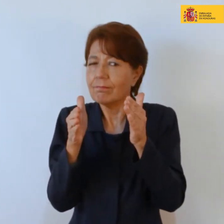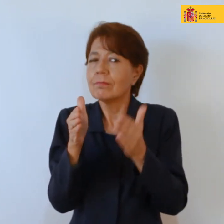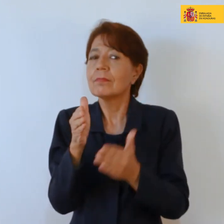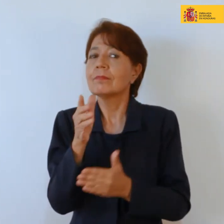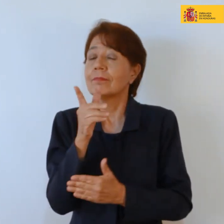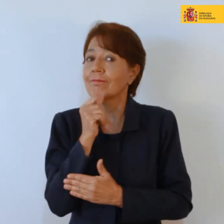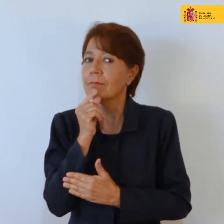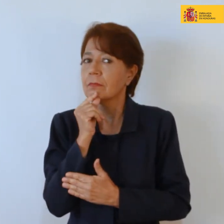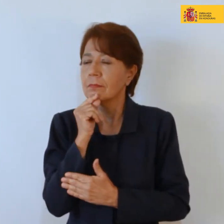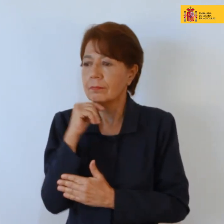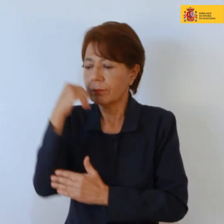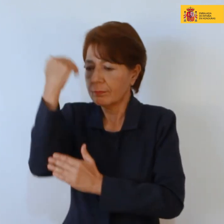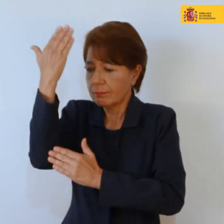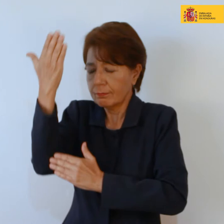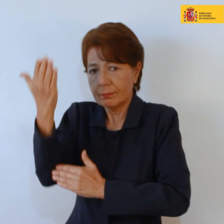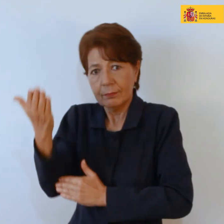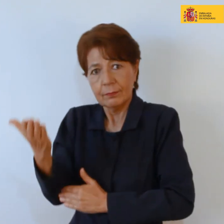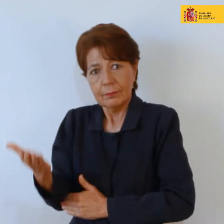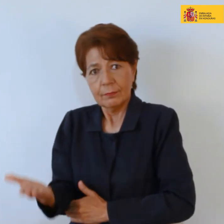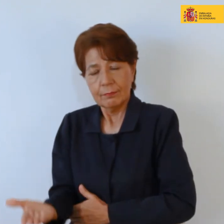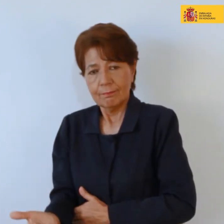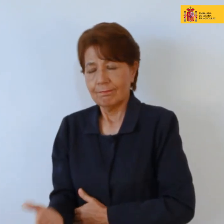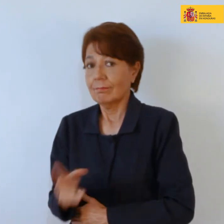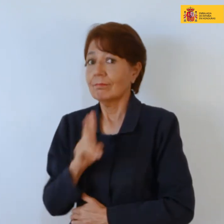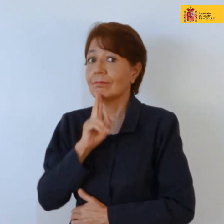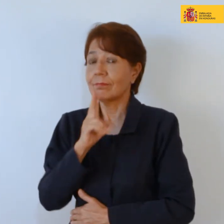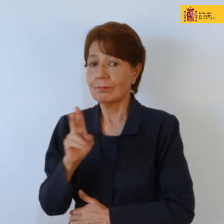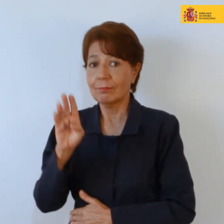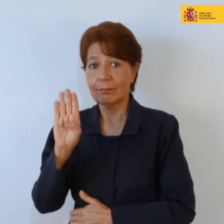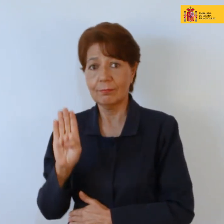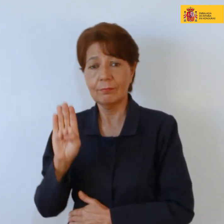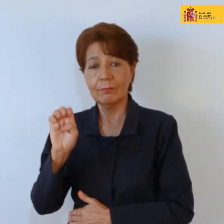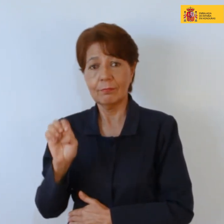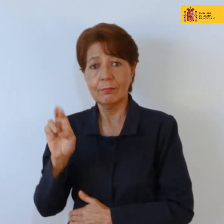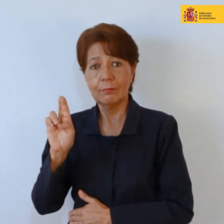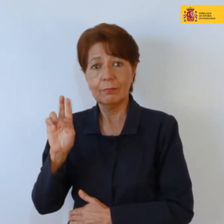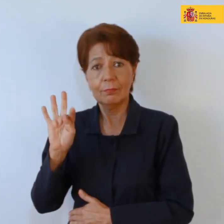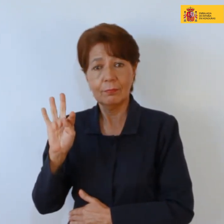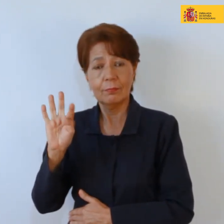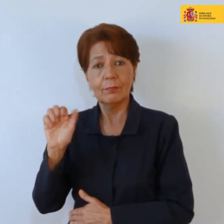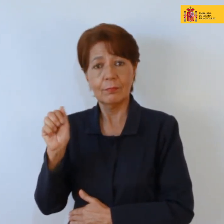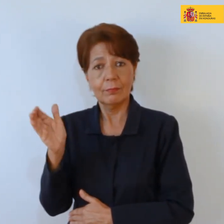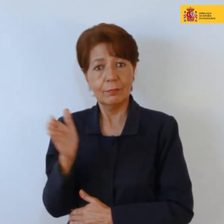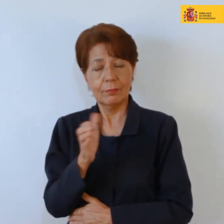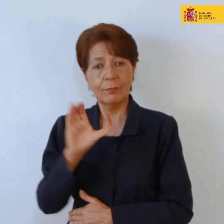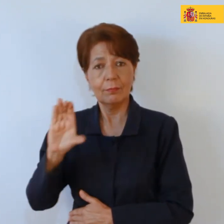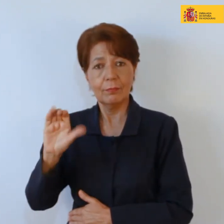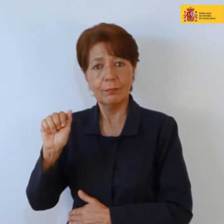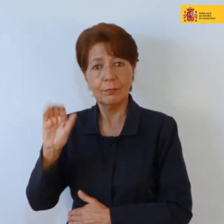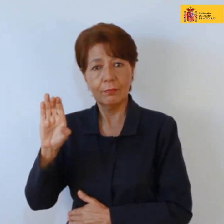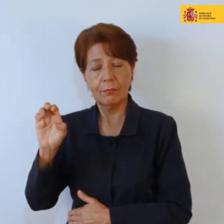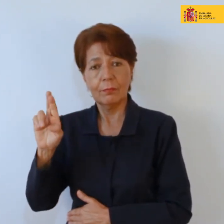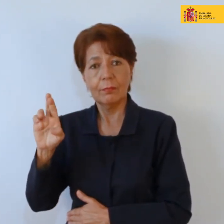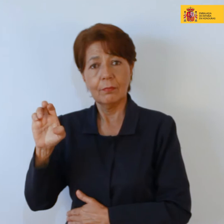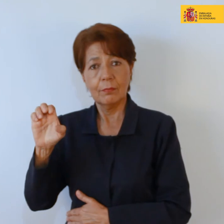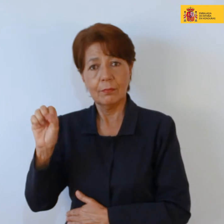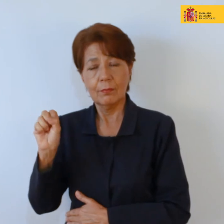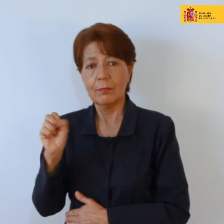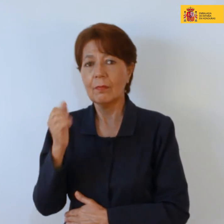en la figura real de Berta Cáceres, porque, a ver, por